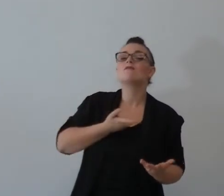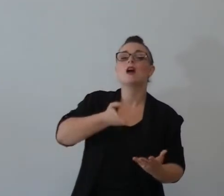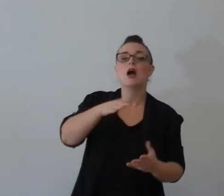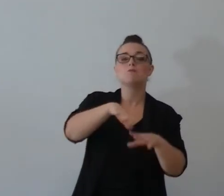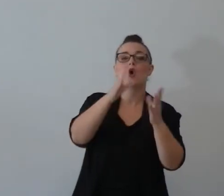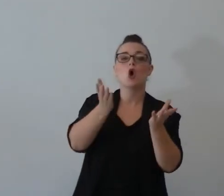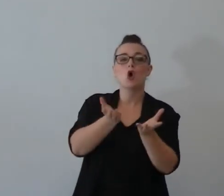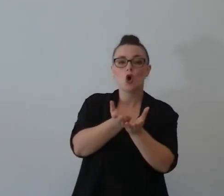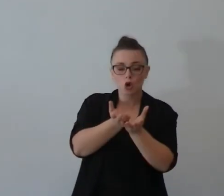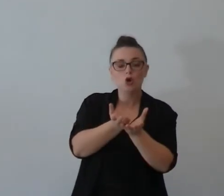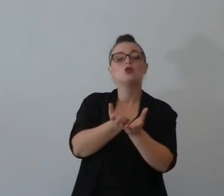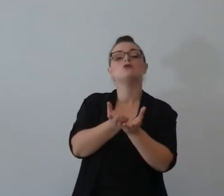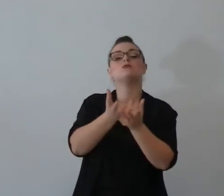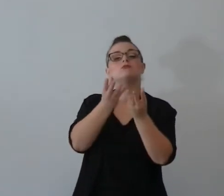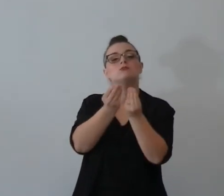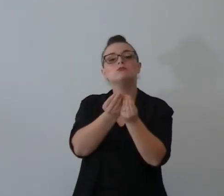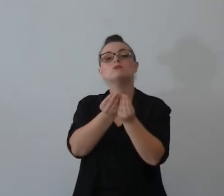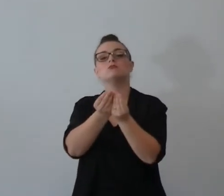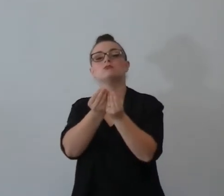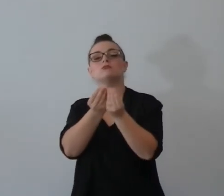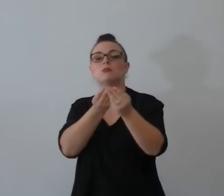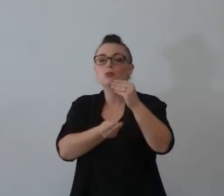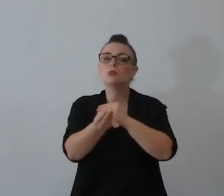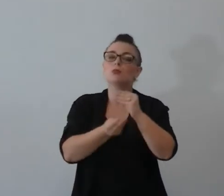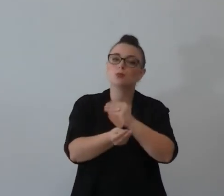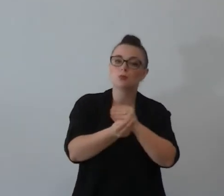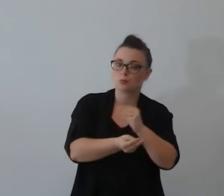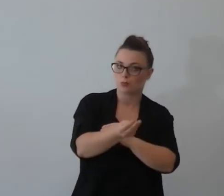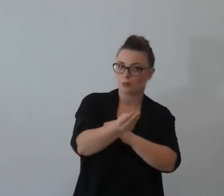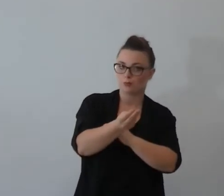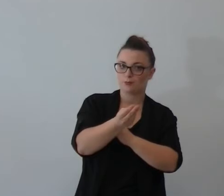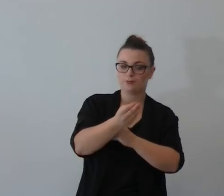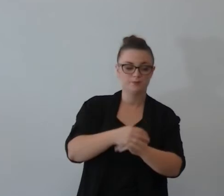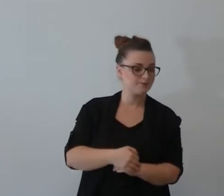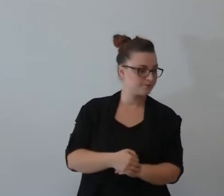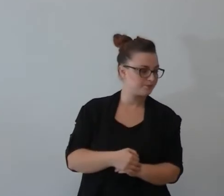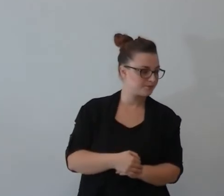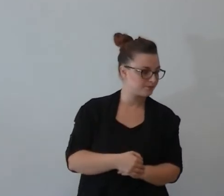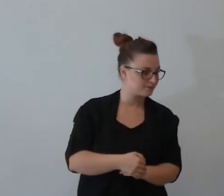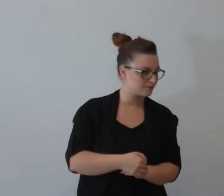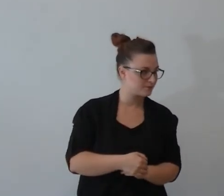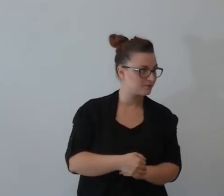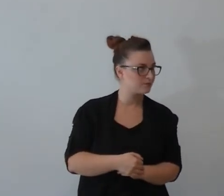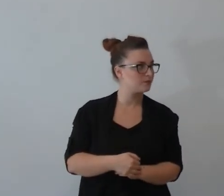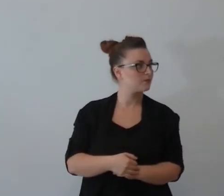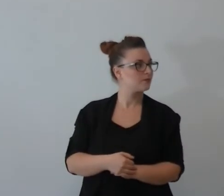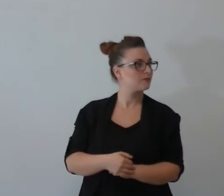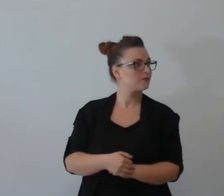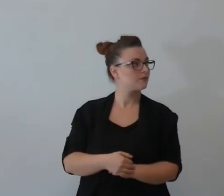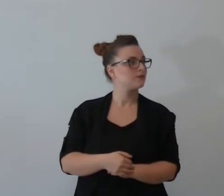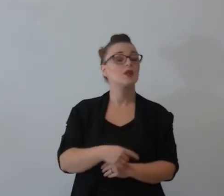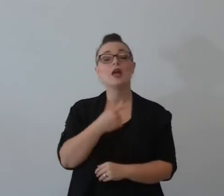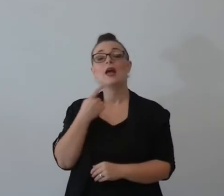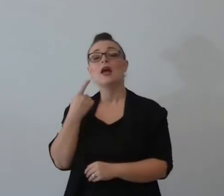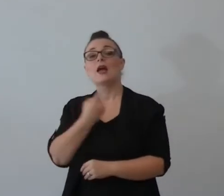lutto della casa con 100 con quasi 80 chi di ossa ma soprattutto l'uomo sarà Naomi a fargli